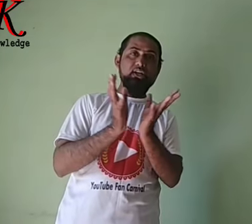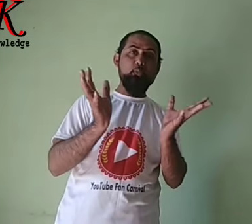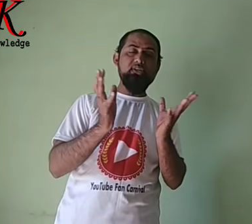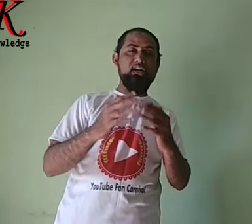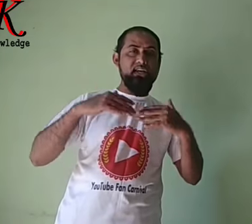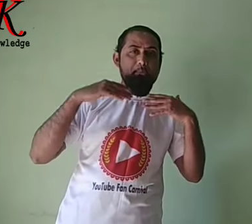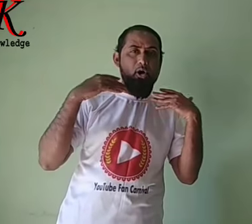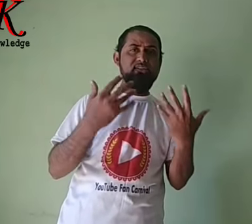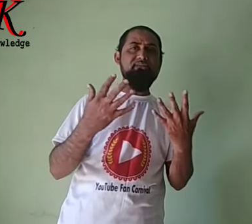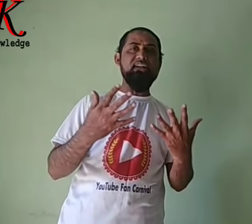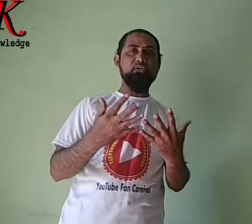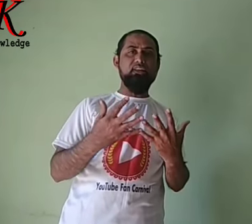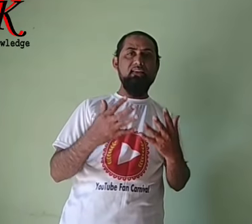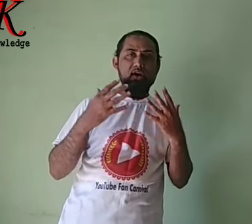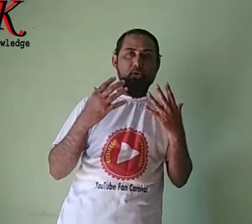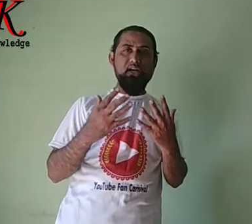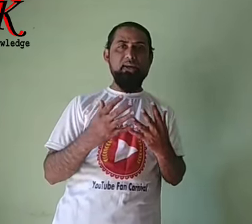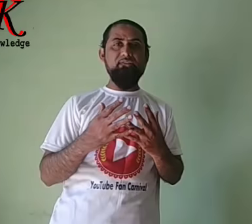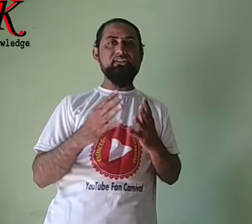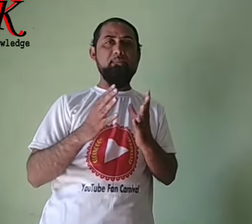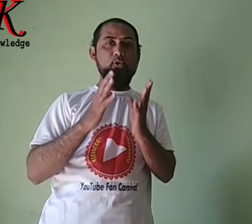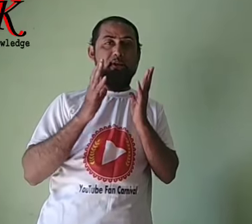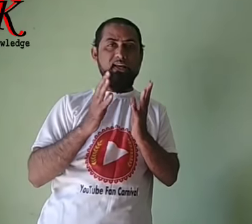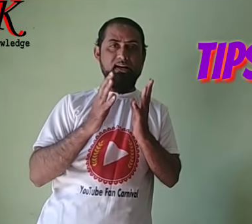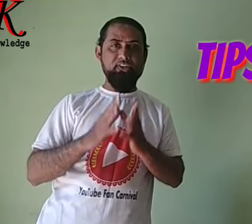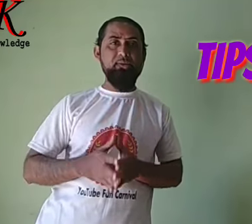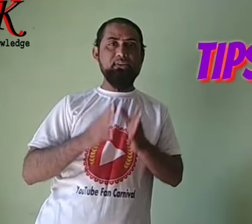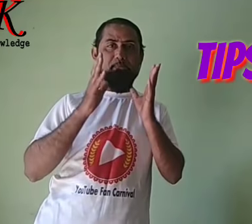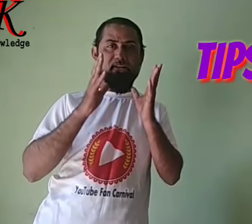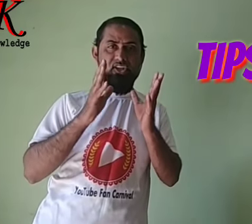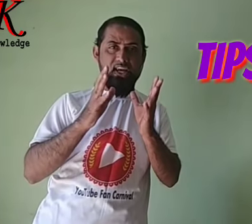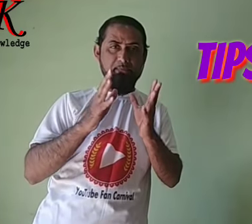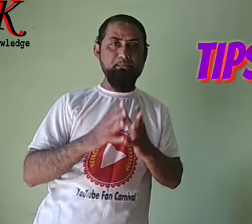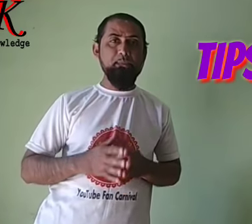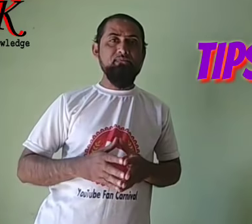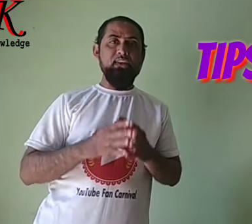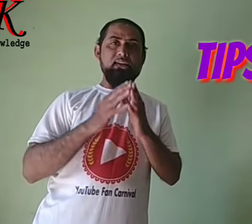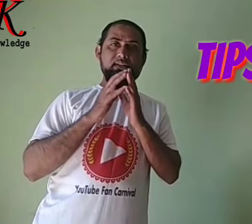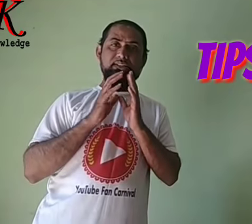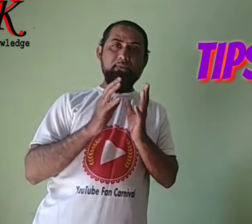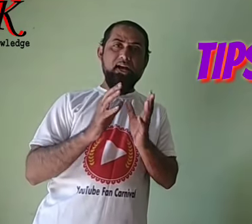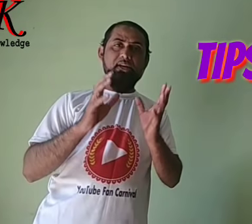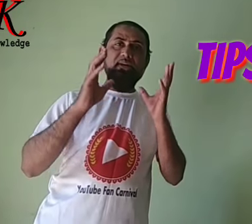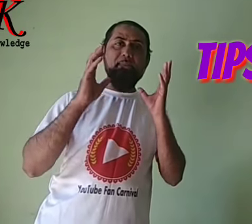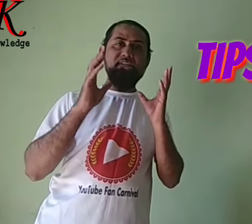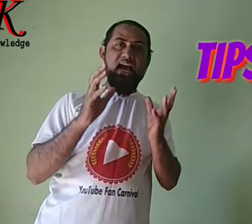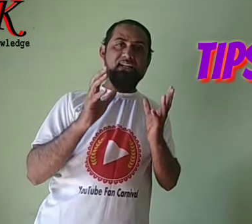group study के बहुं से फायदे होते हैं उसका benefits आपको मिलेगा tips number 6 जब कभी भी आप याद